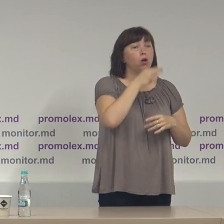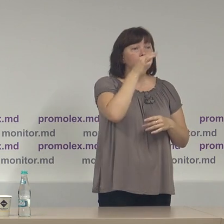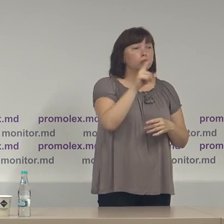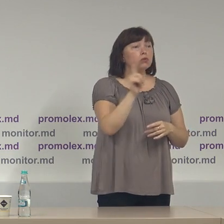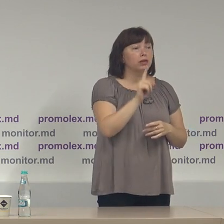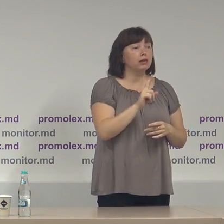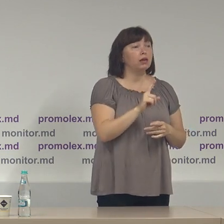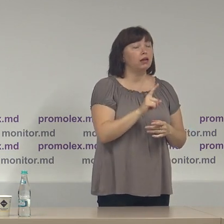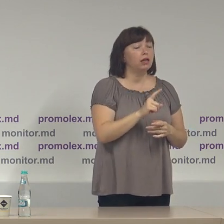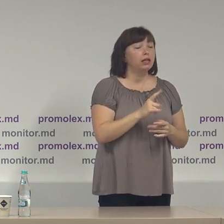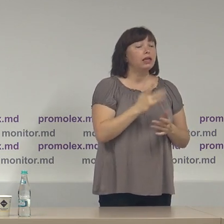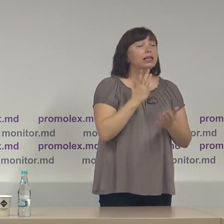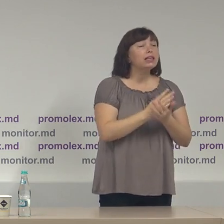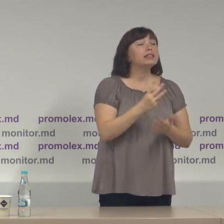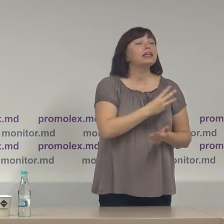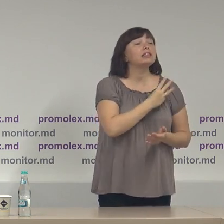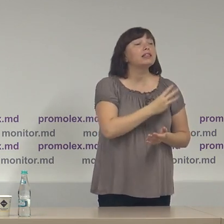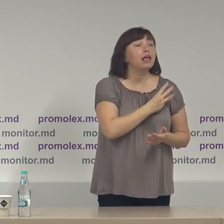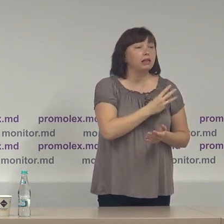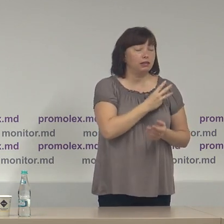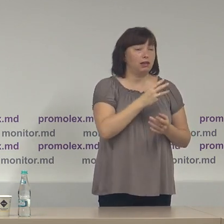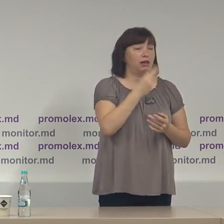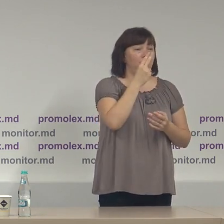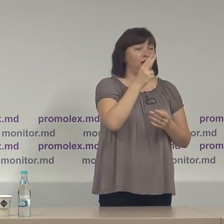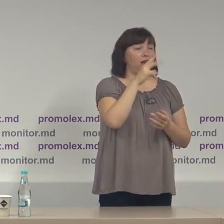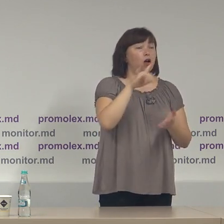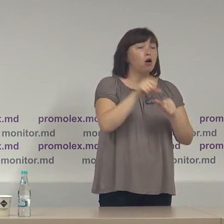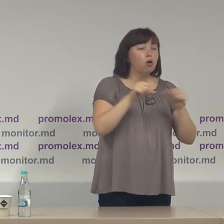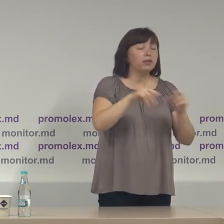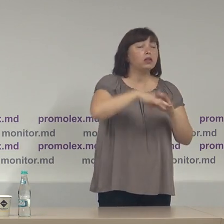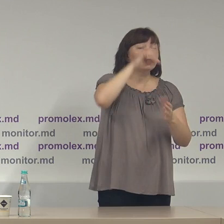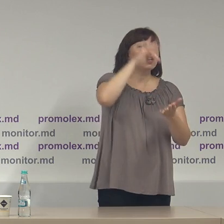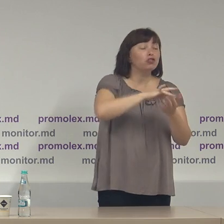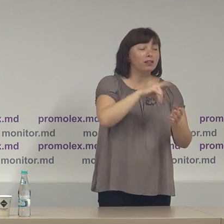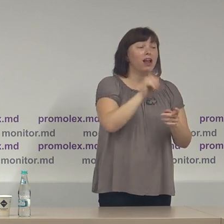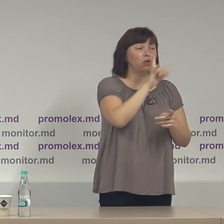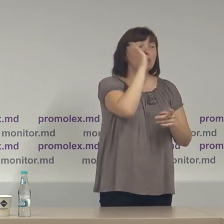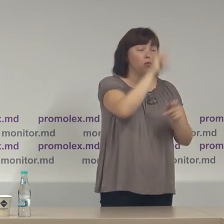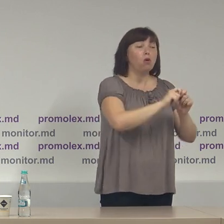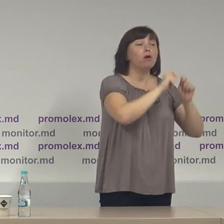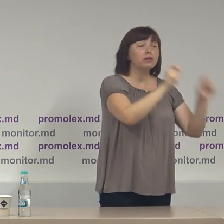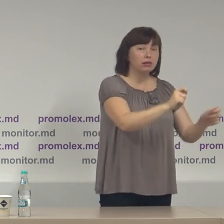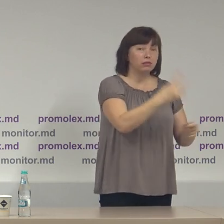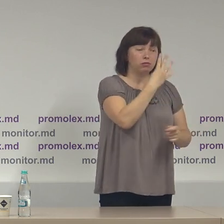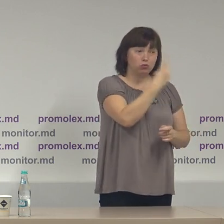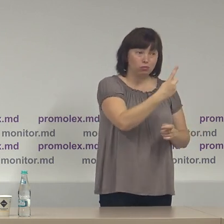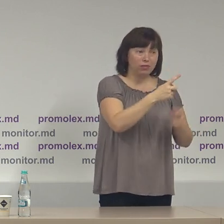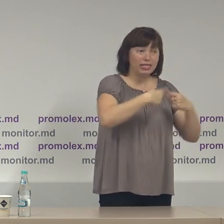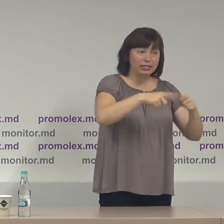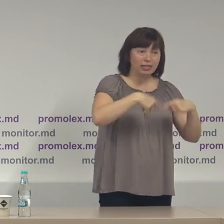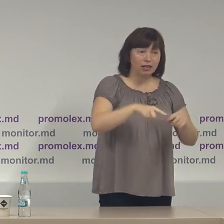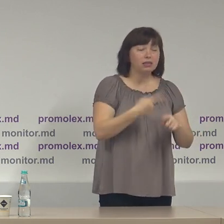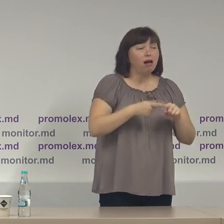că este vorba de intenția declarată a Comisiei Electorale Centrale de Deschidere este o intenție preliminară